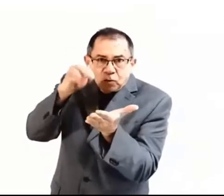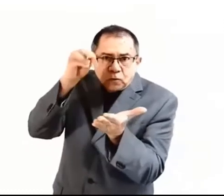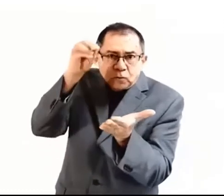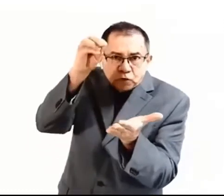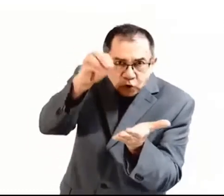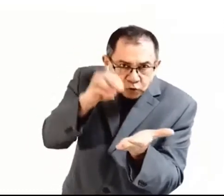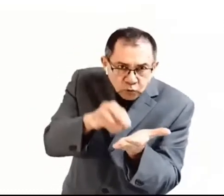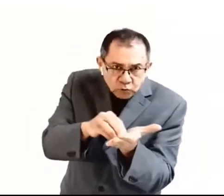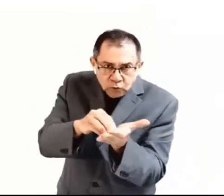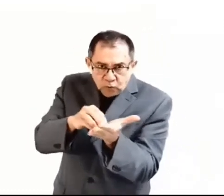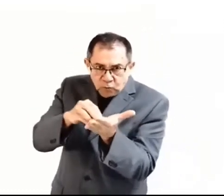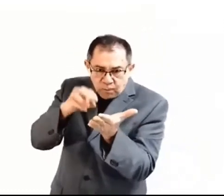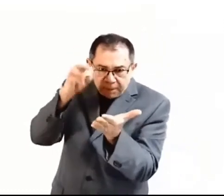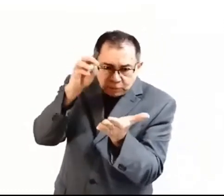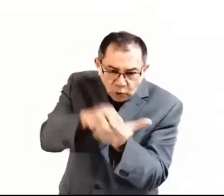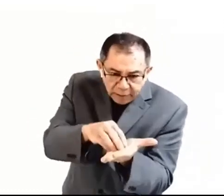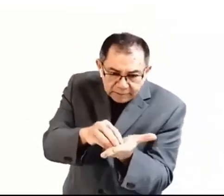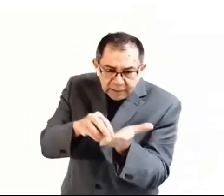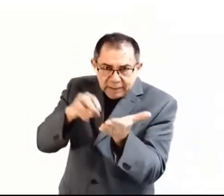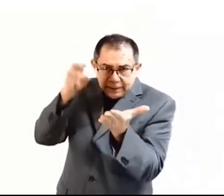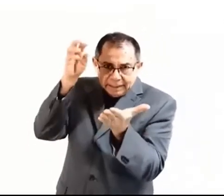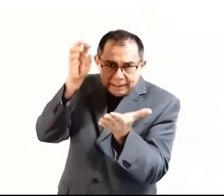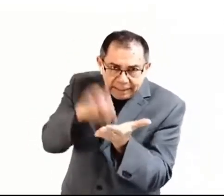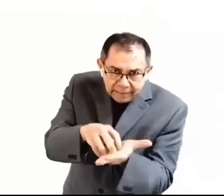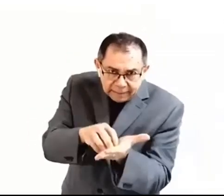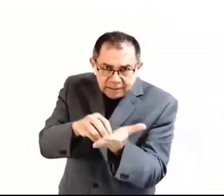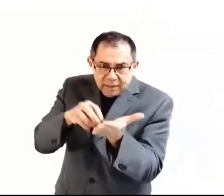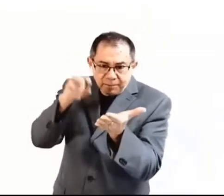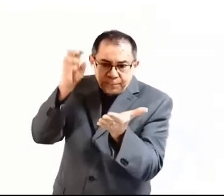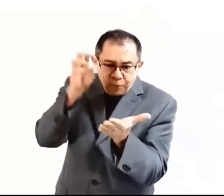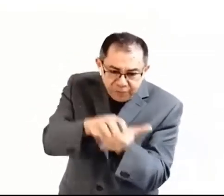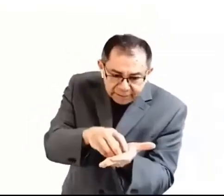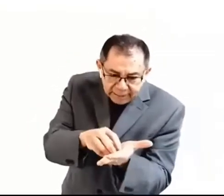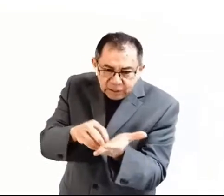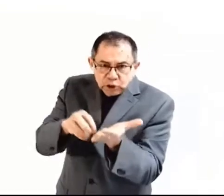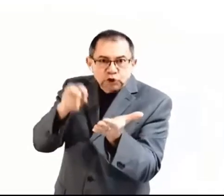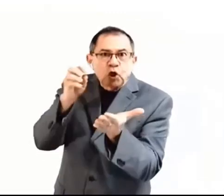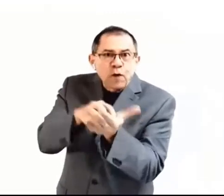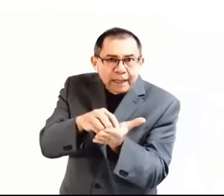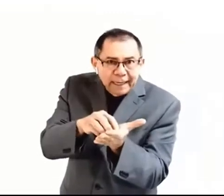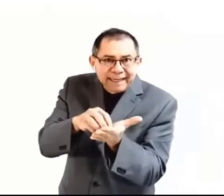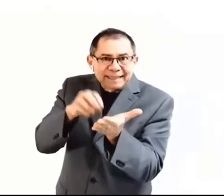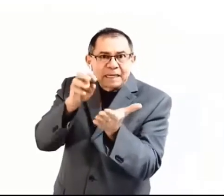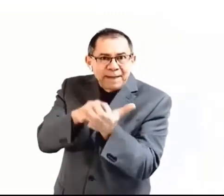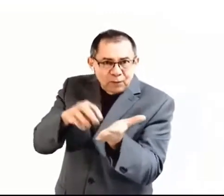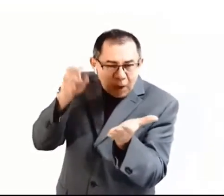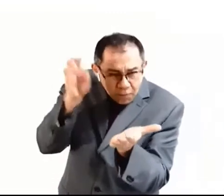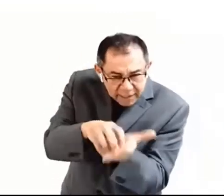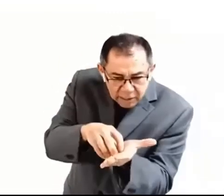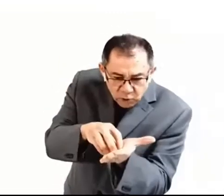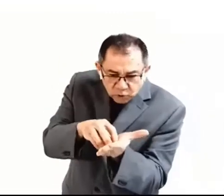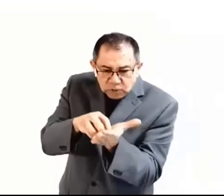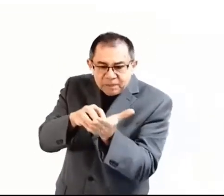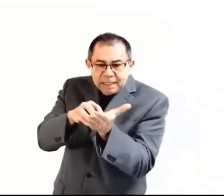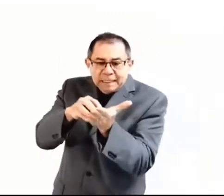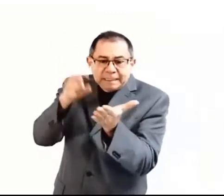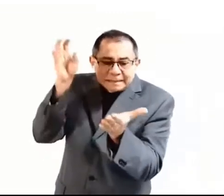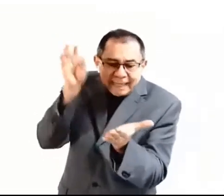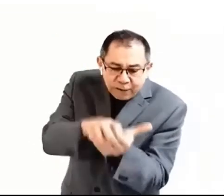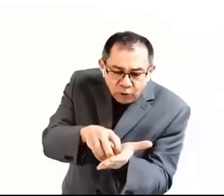nosotros, pastores, líderes, profetas, todo aquel que está sirviendo la obra de Dios, si la